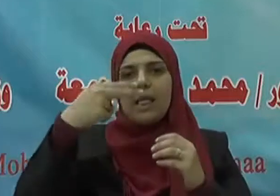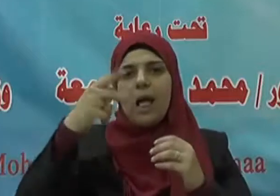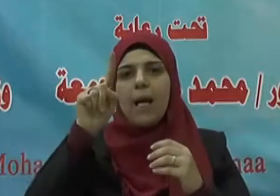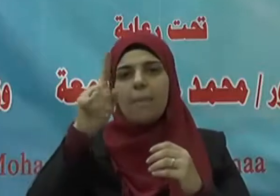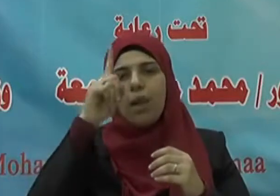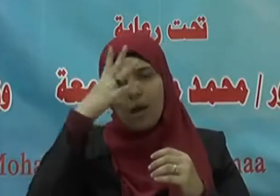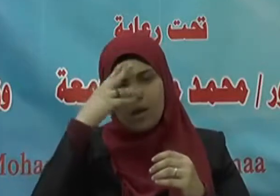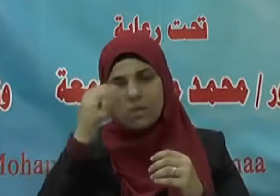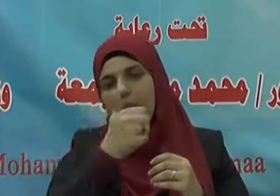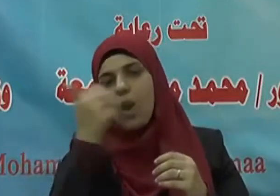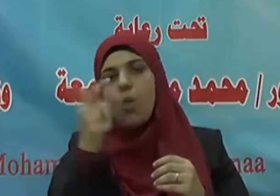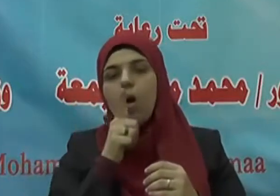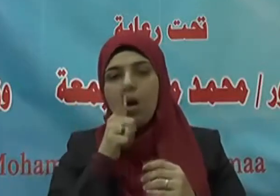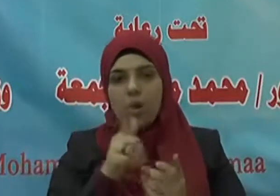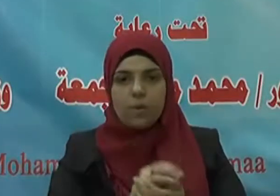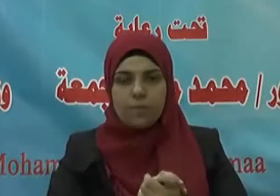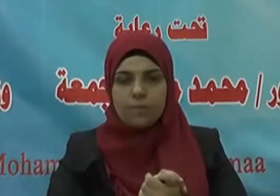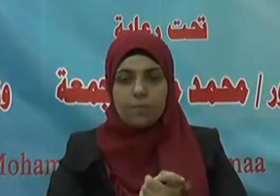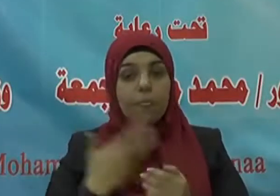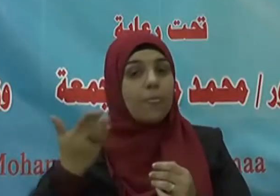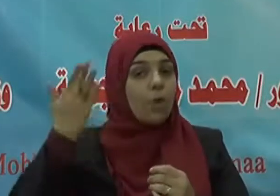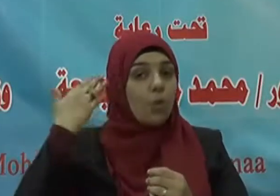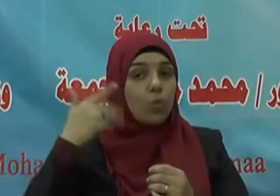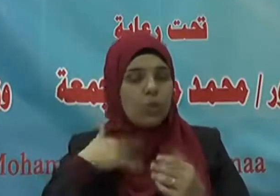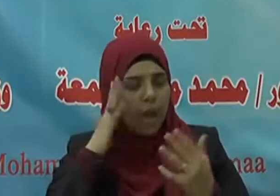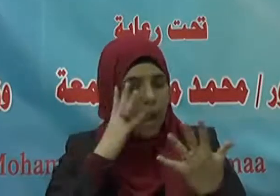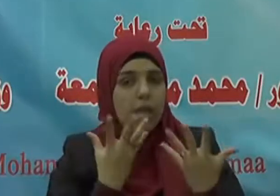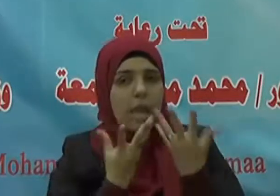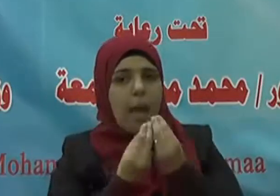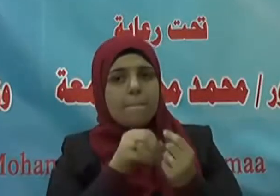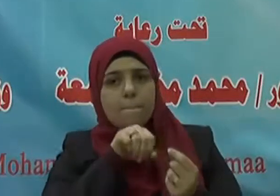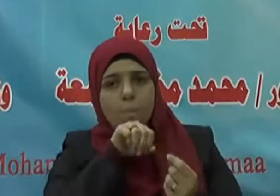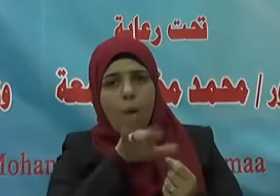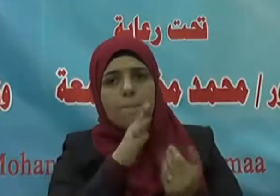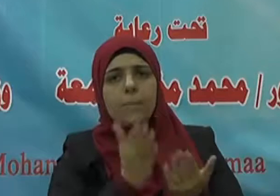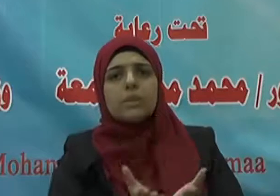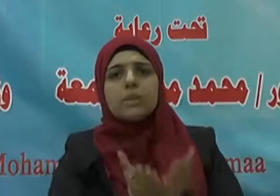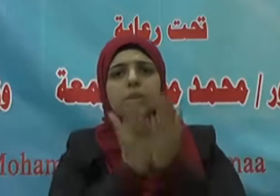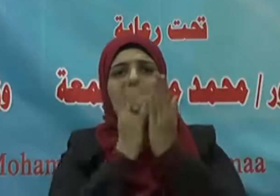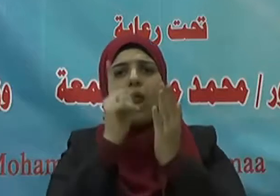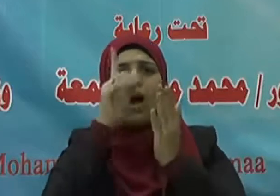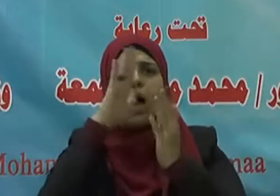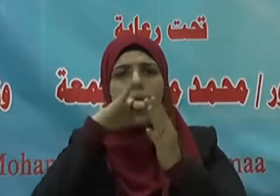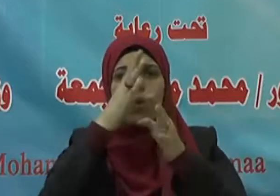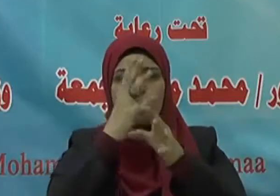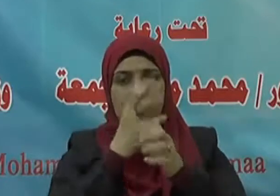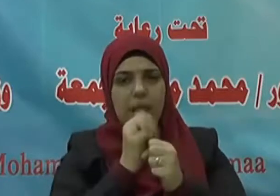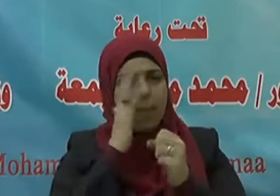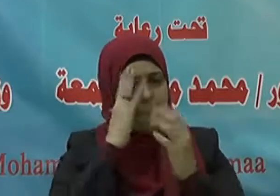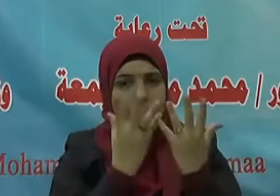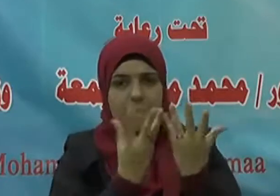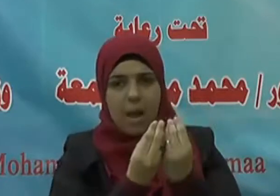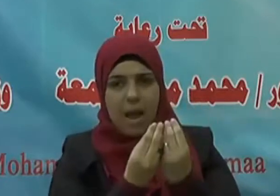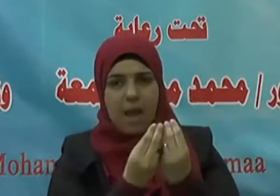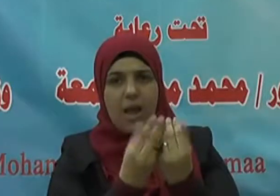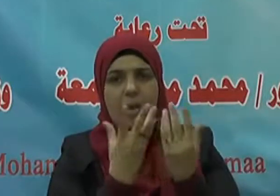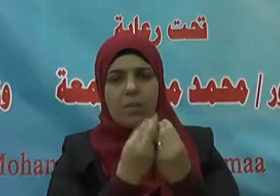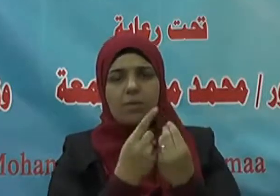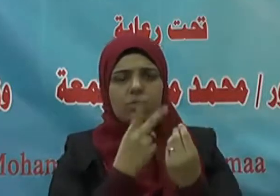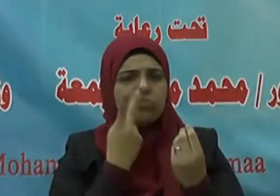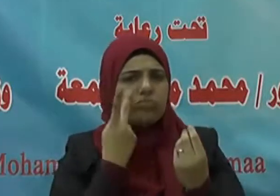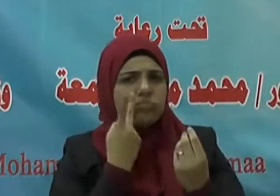عنه قال كنت أبيت مع رسول الله صلى الله عليه وسلم